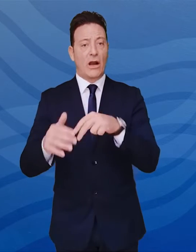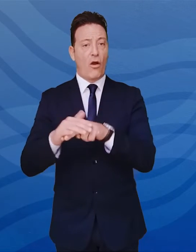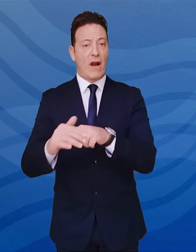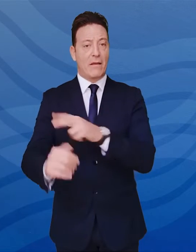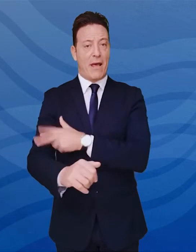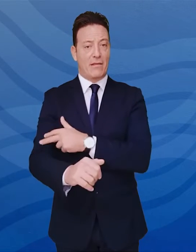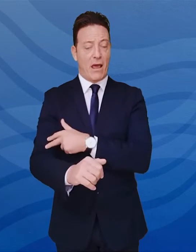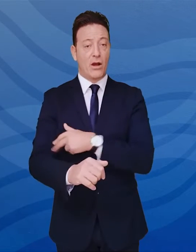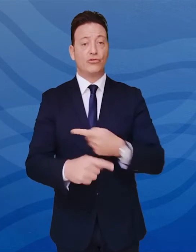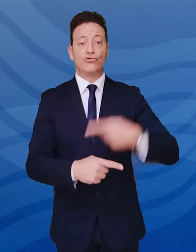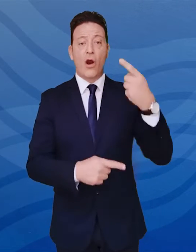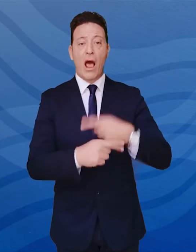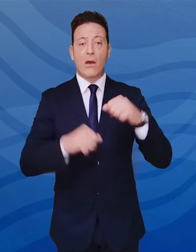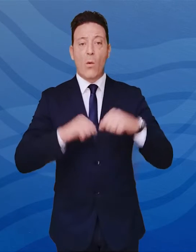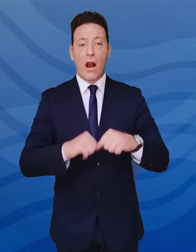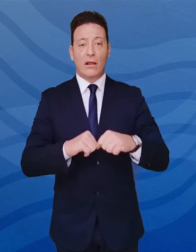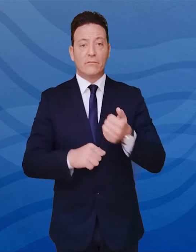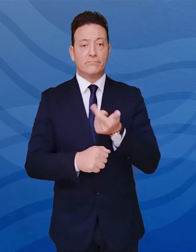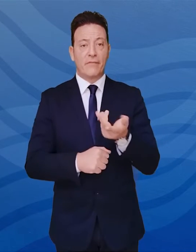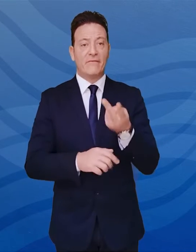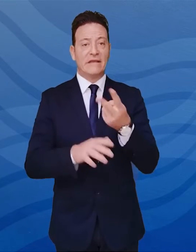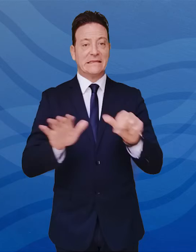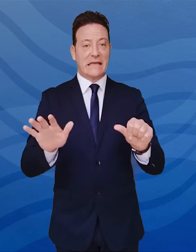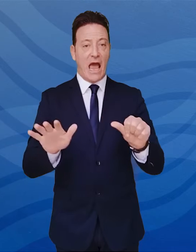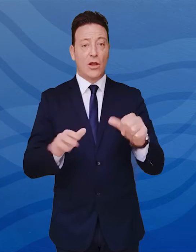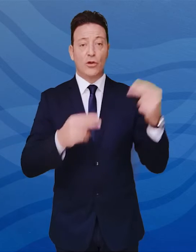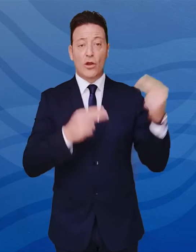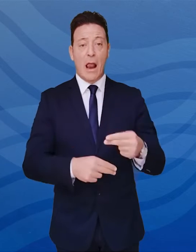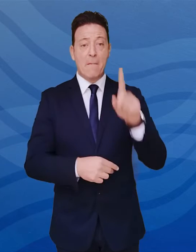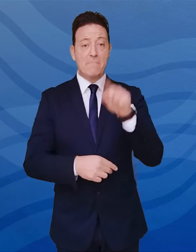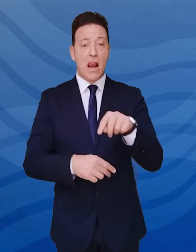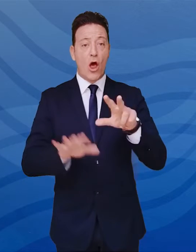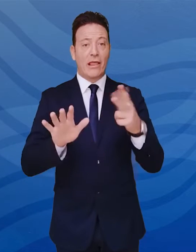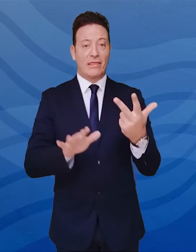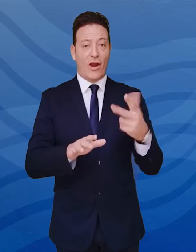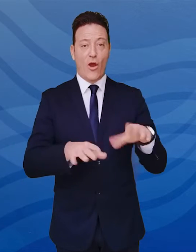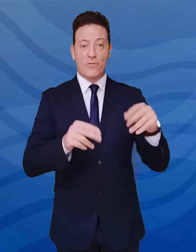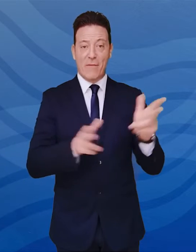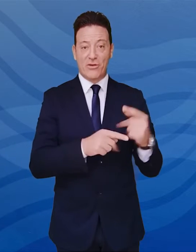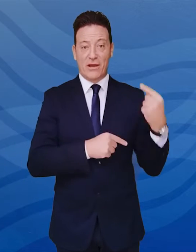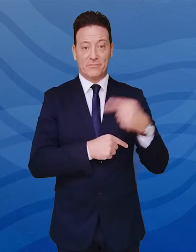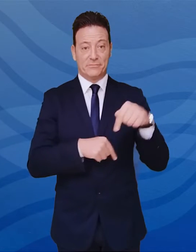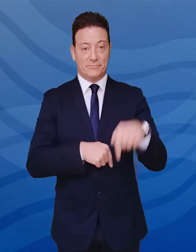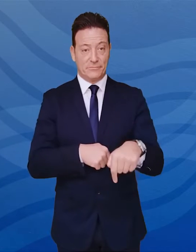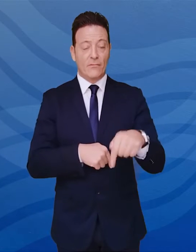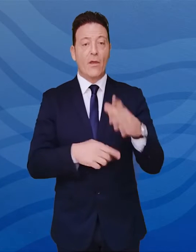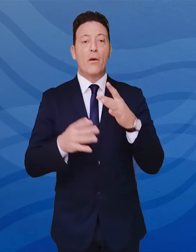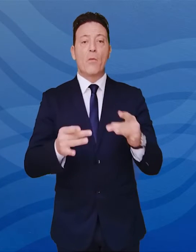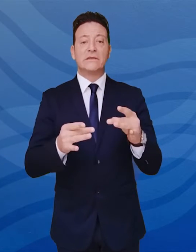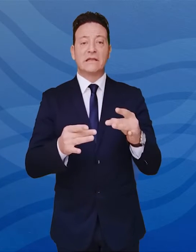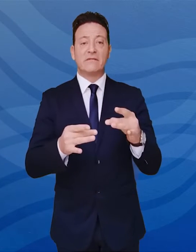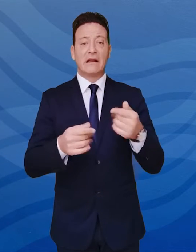I guariti della giornata sono 26 per un totale di 1.083 unità, i positivi Covid-19